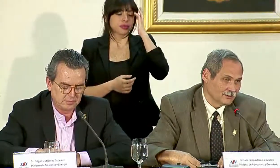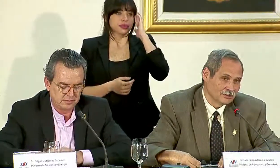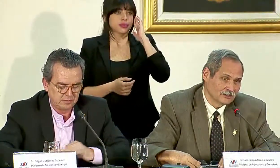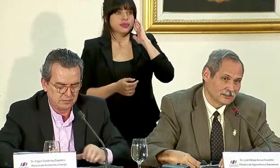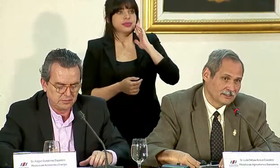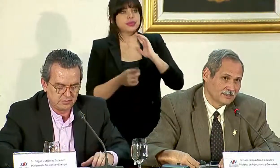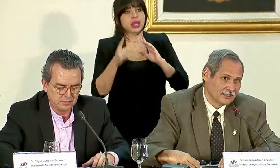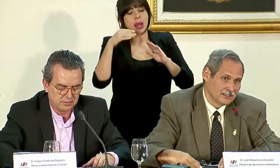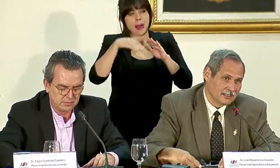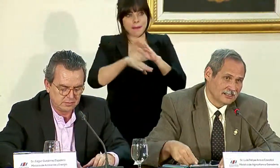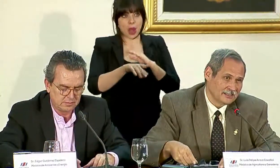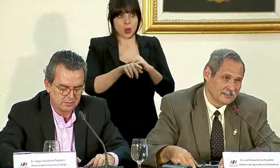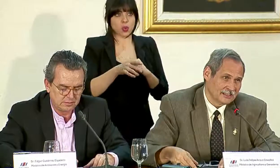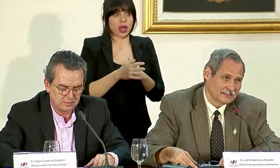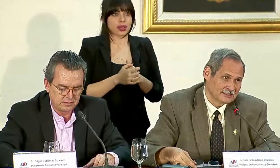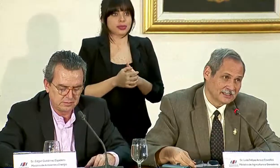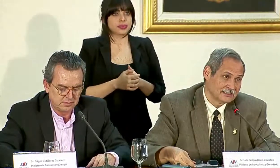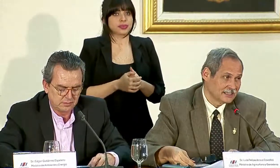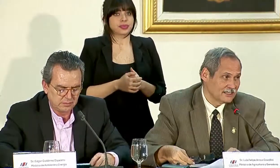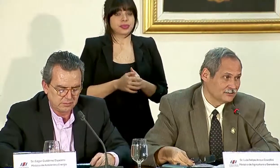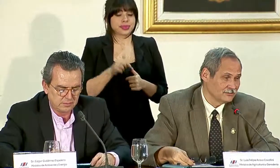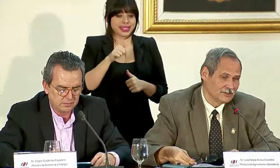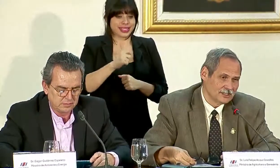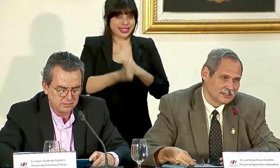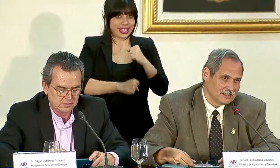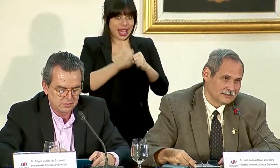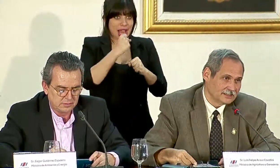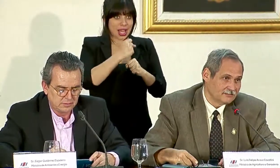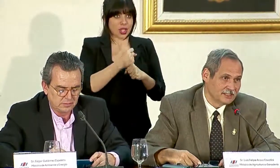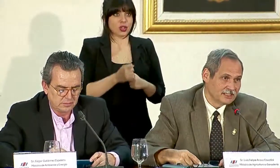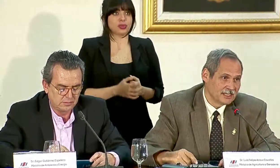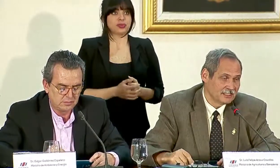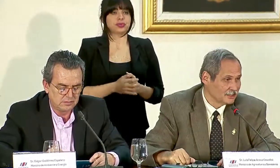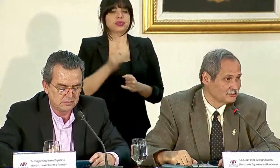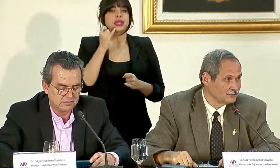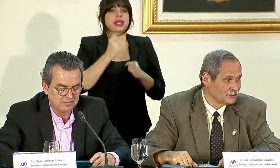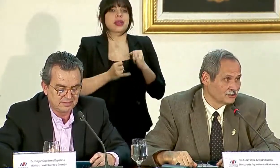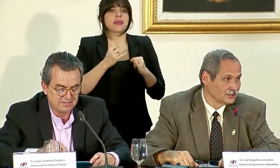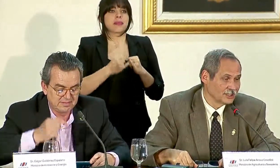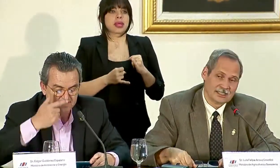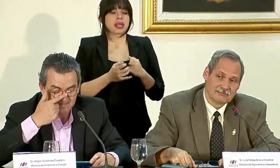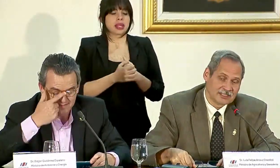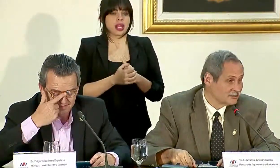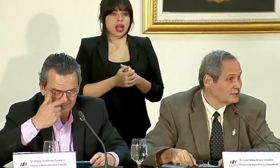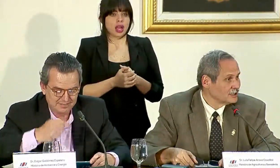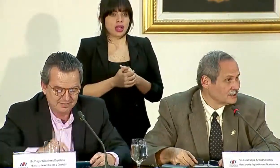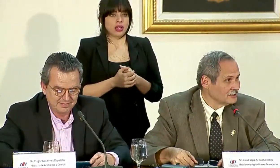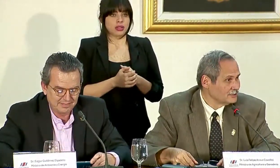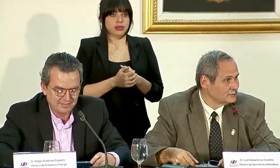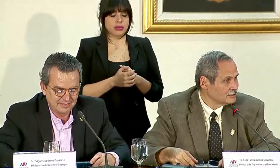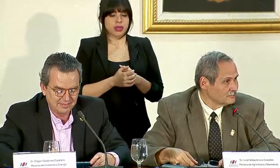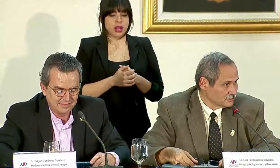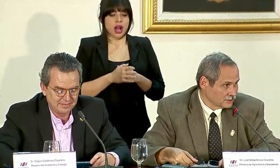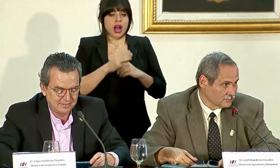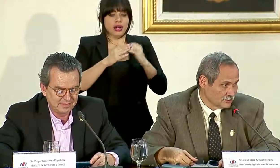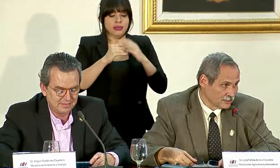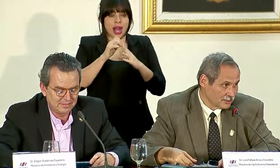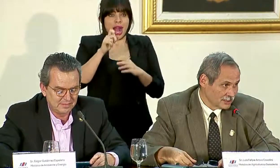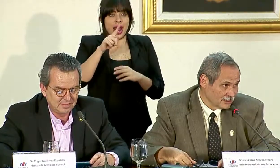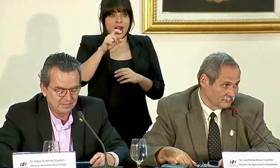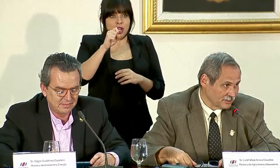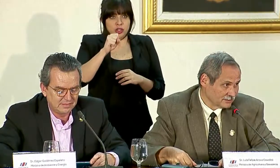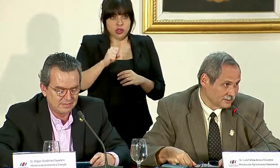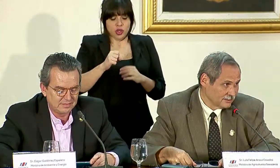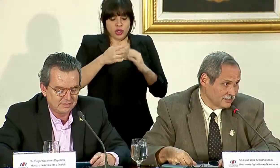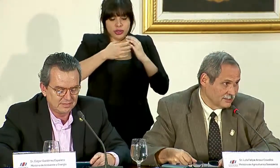la bajura, en este año termina la construcción de la ampliación del Canal del Sur, del proyecto de